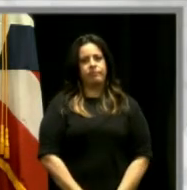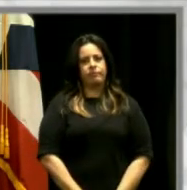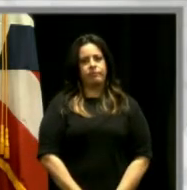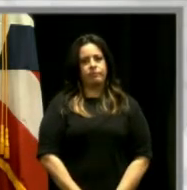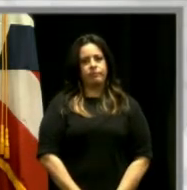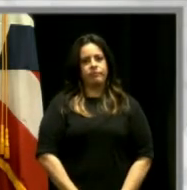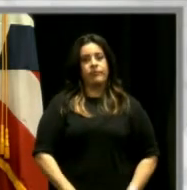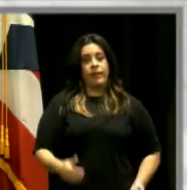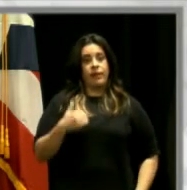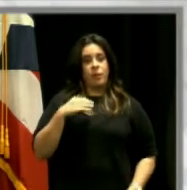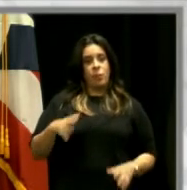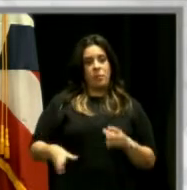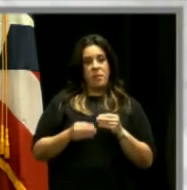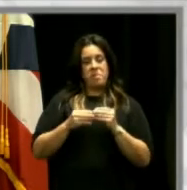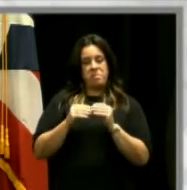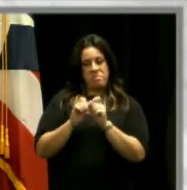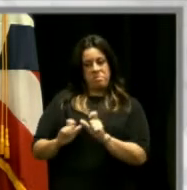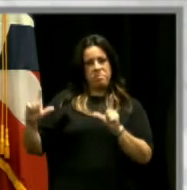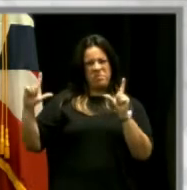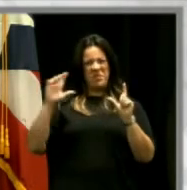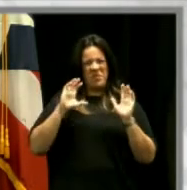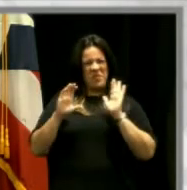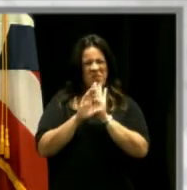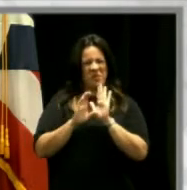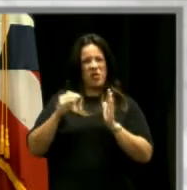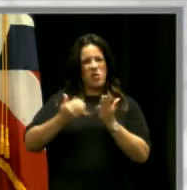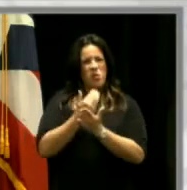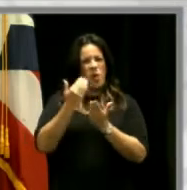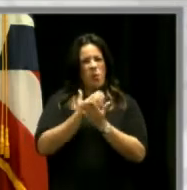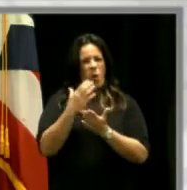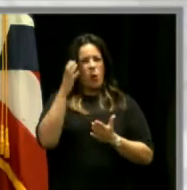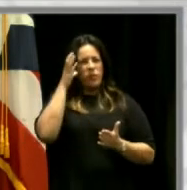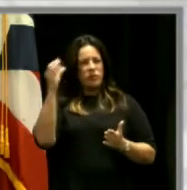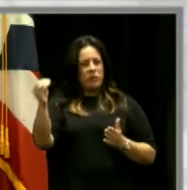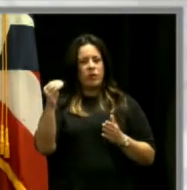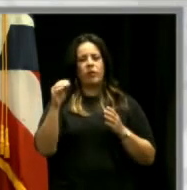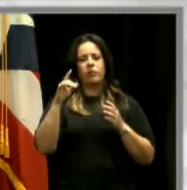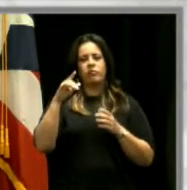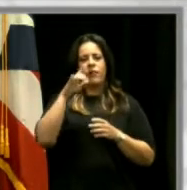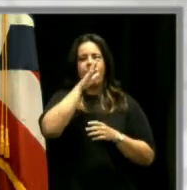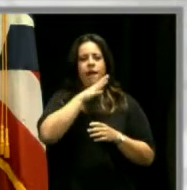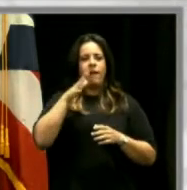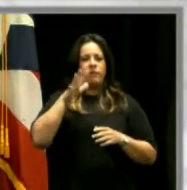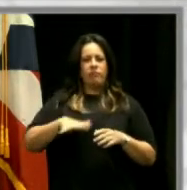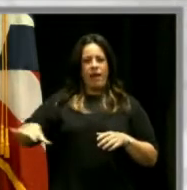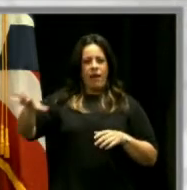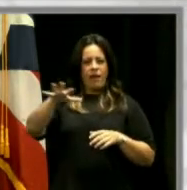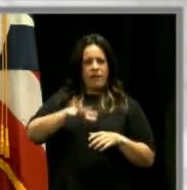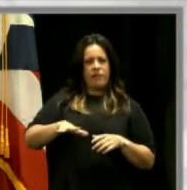Tenemos más imágenes de este nuevo concepto, ¿verdad?, con sus jardines, de cómo quedaría.